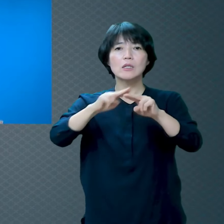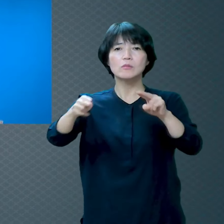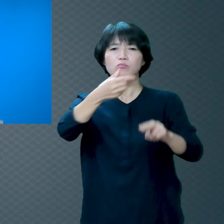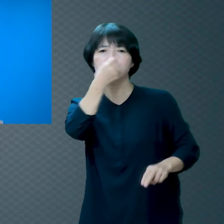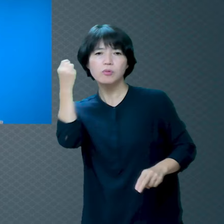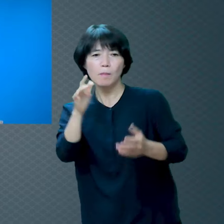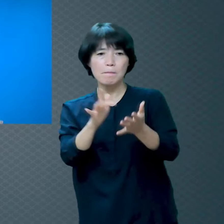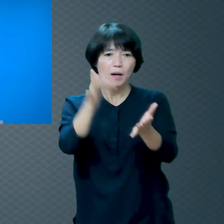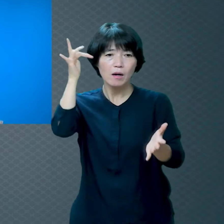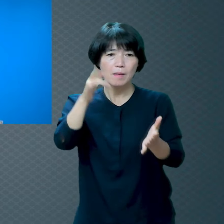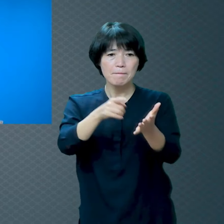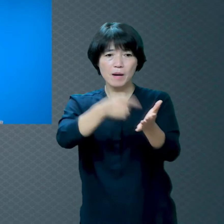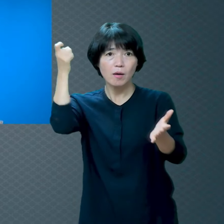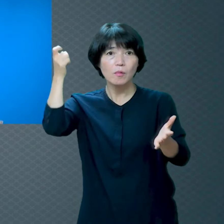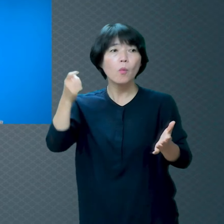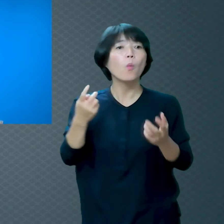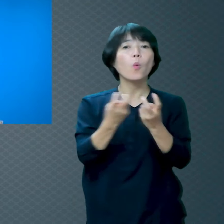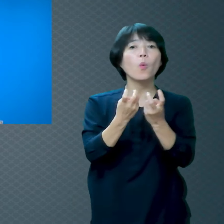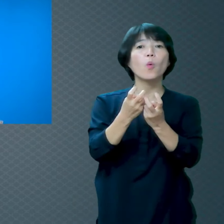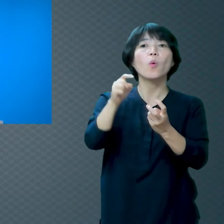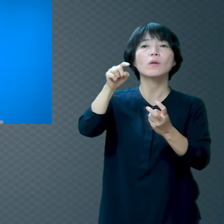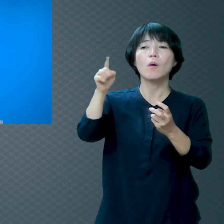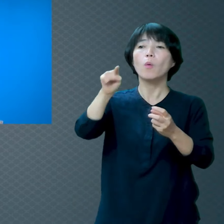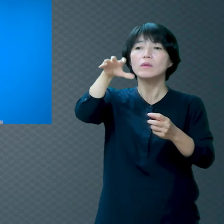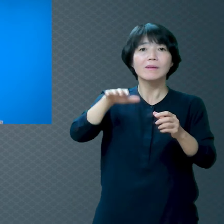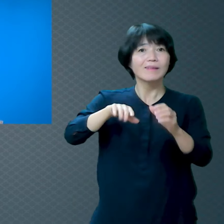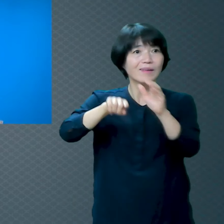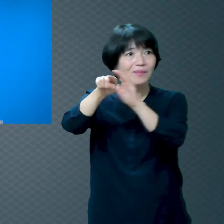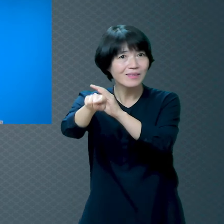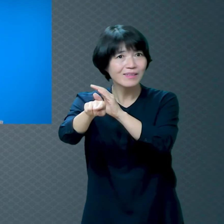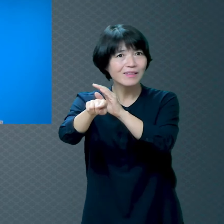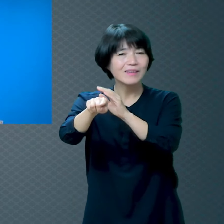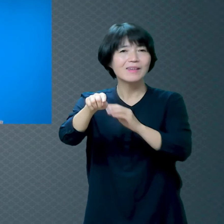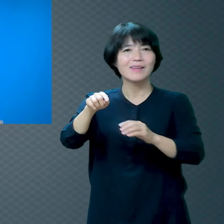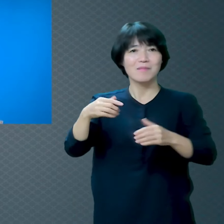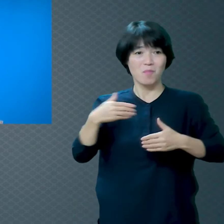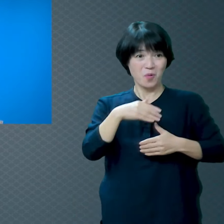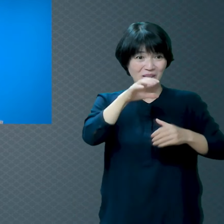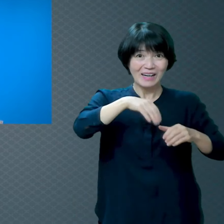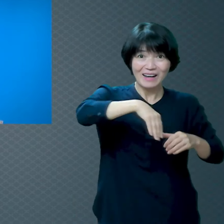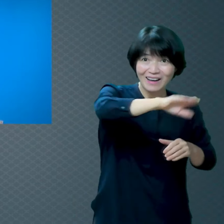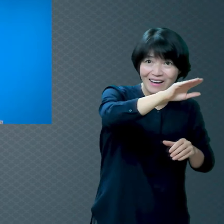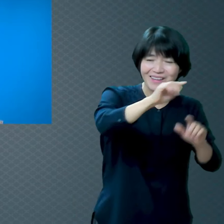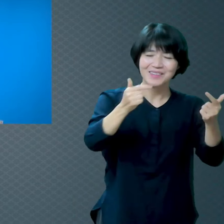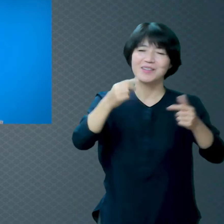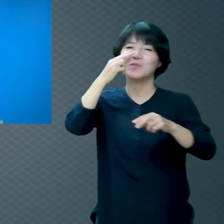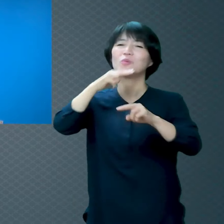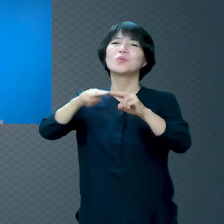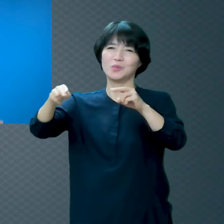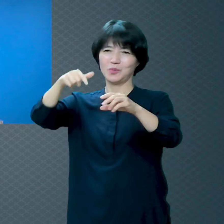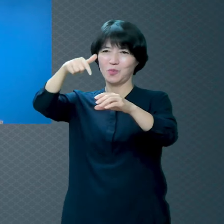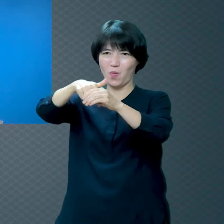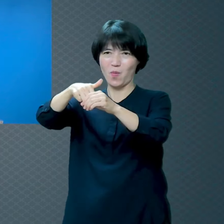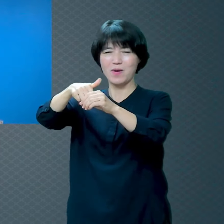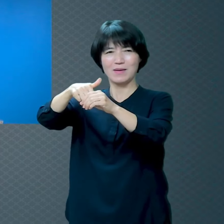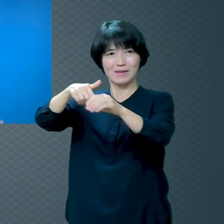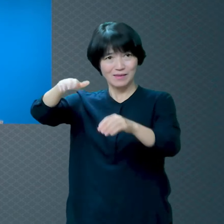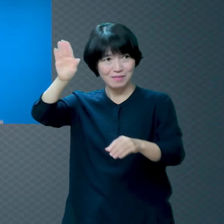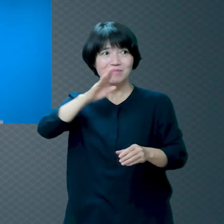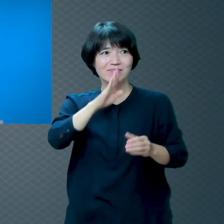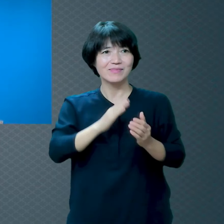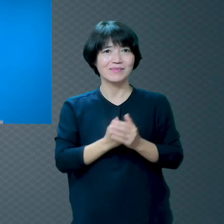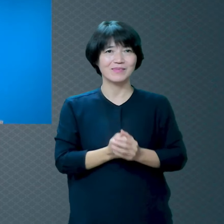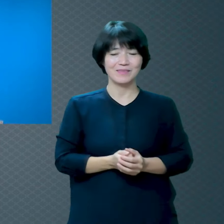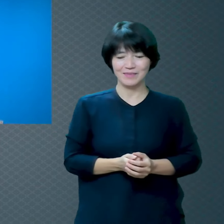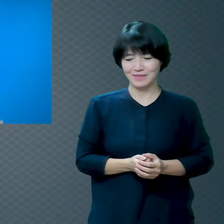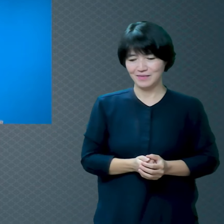목욕탕 가시나요? 주유소 갑니다 우리가 뭔가 물건을 사야